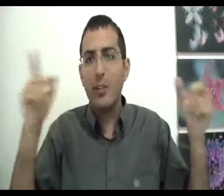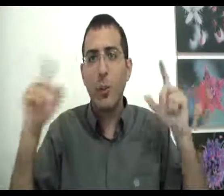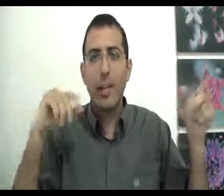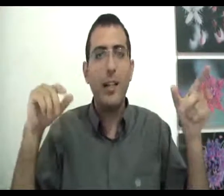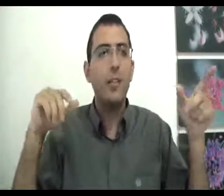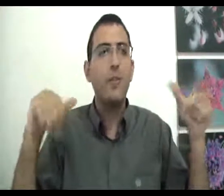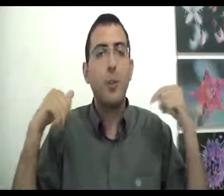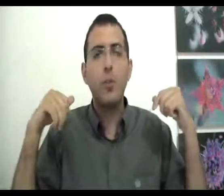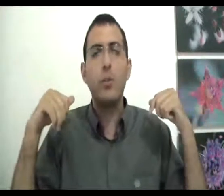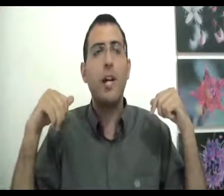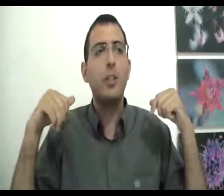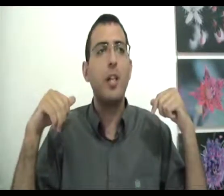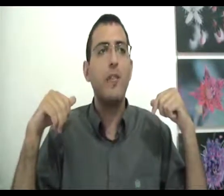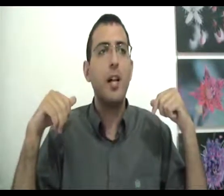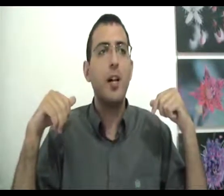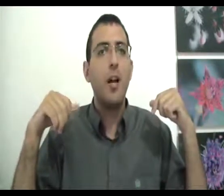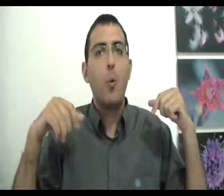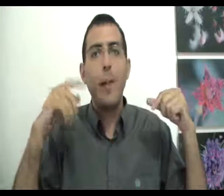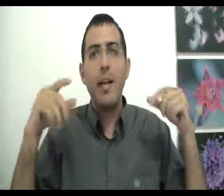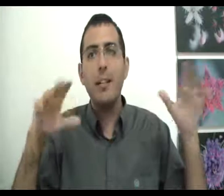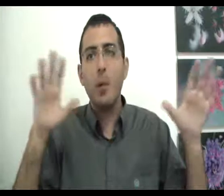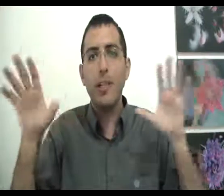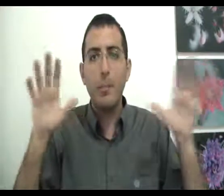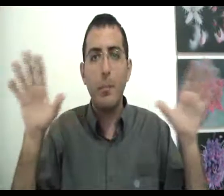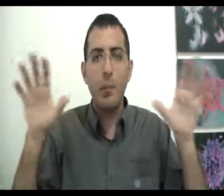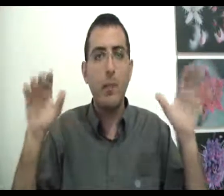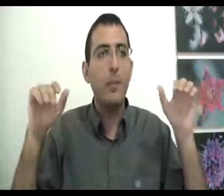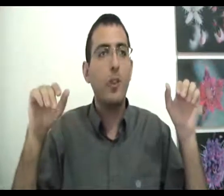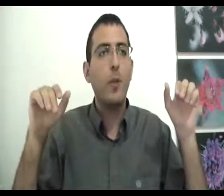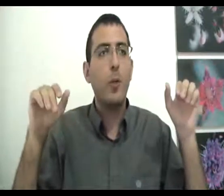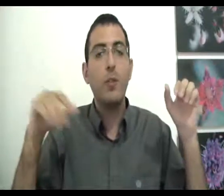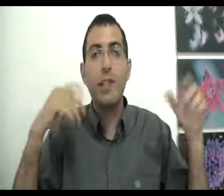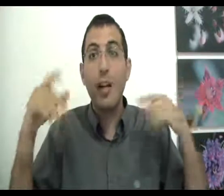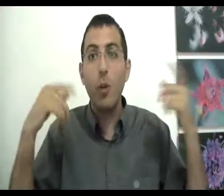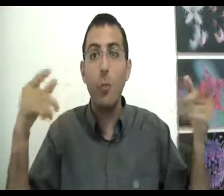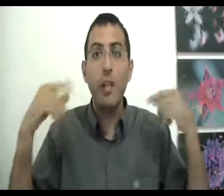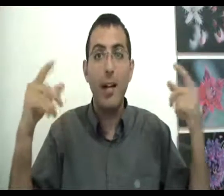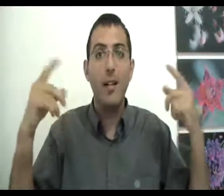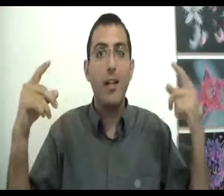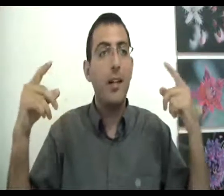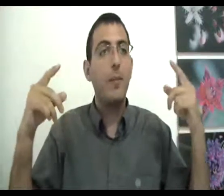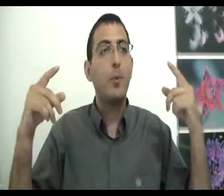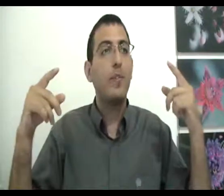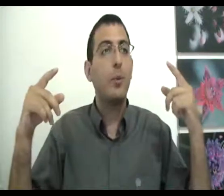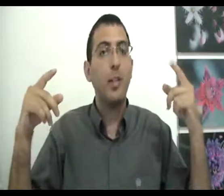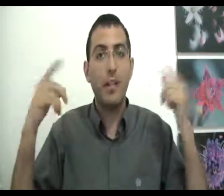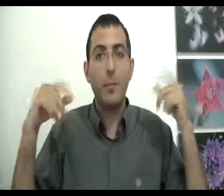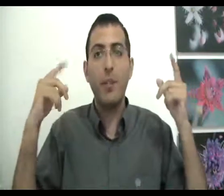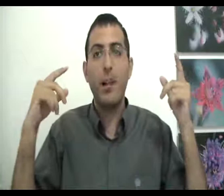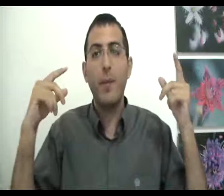זוכרת אחת מאפשרות שהתודעה שלך חוותה אולי בכלל אתמול היית בו זמנית בשני מקומות ואתה רק לא מודע לכמות הדברים האלה